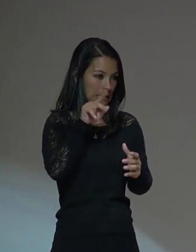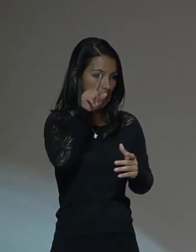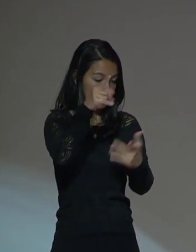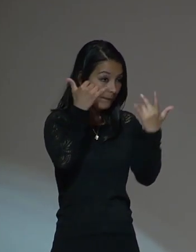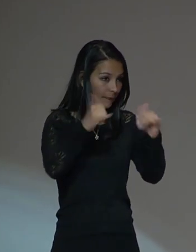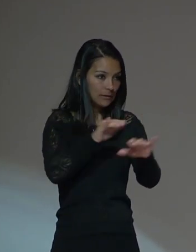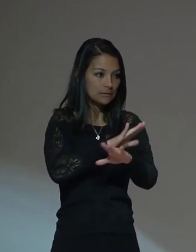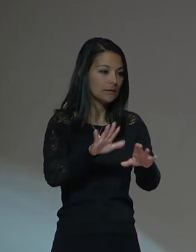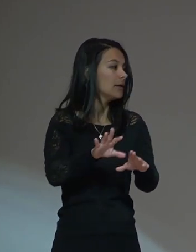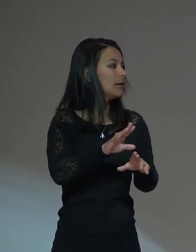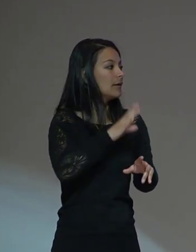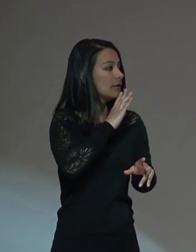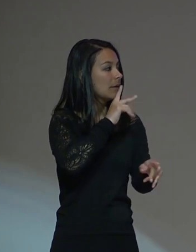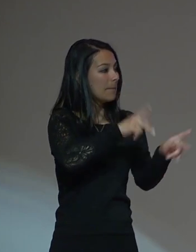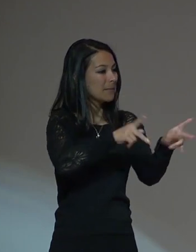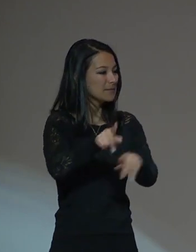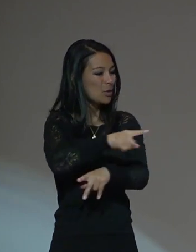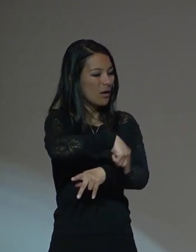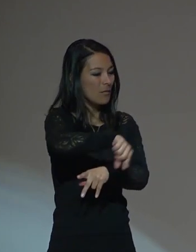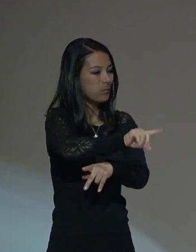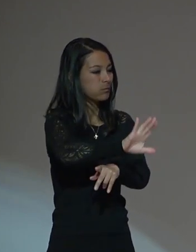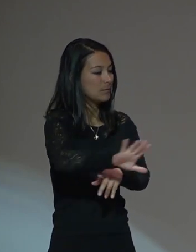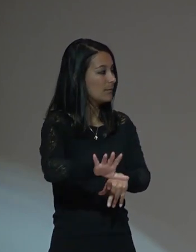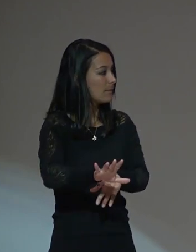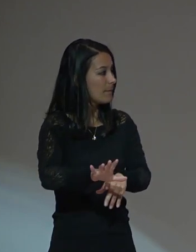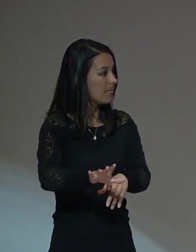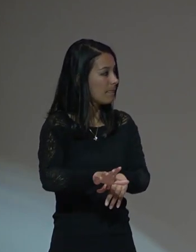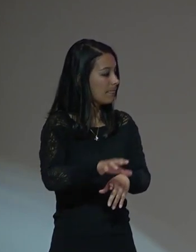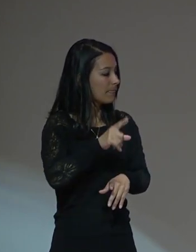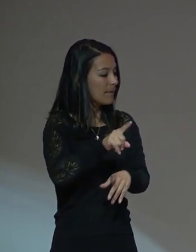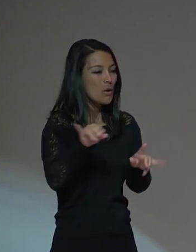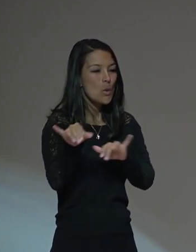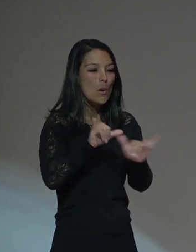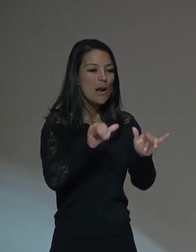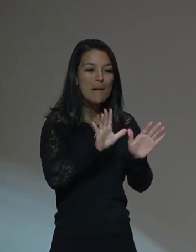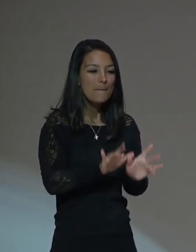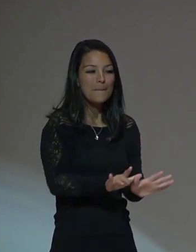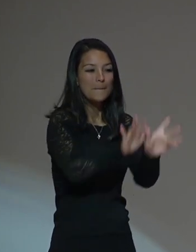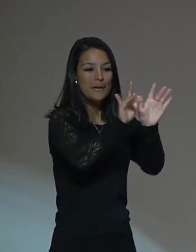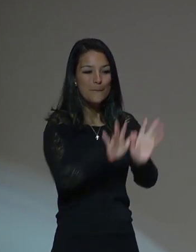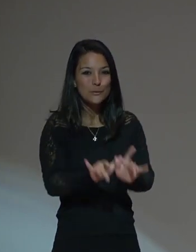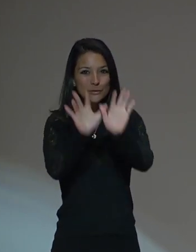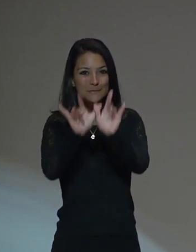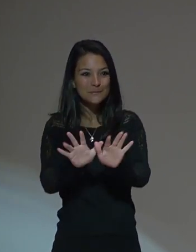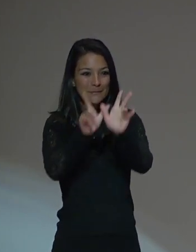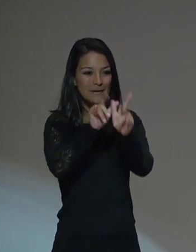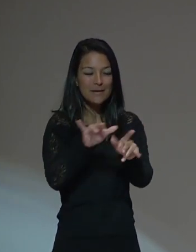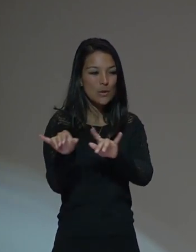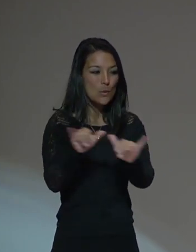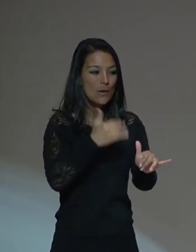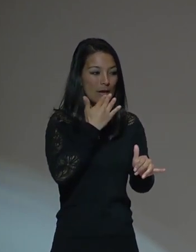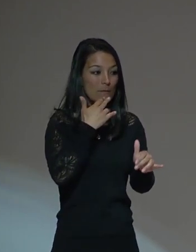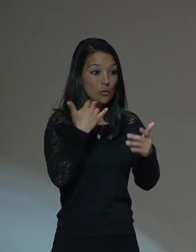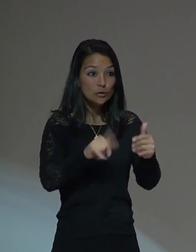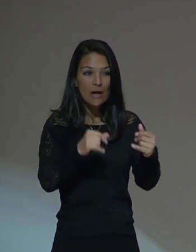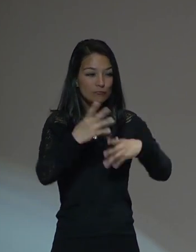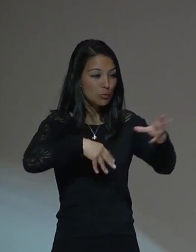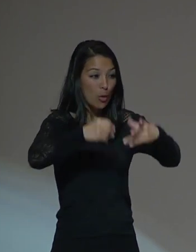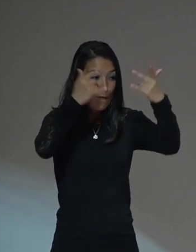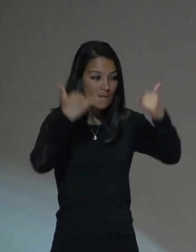los becarios son como mariposas que regresan a sus países